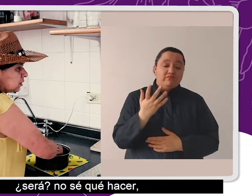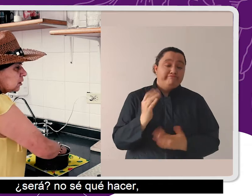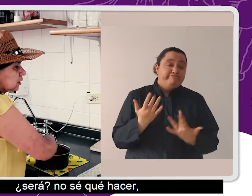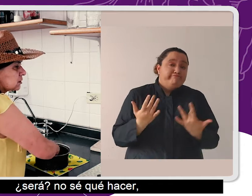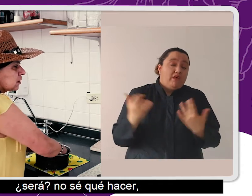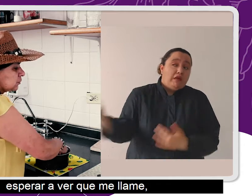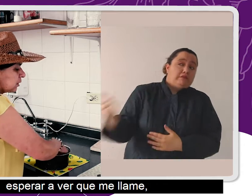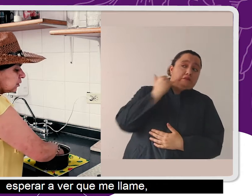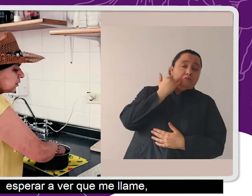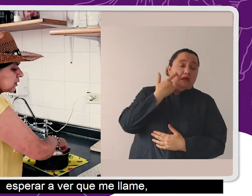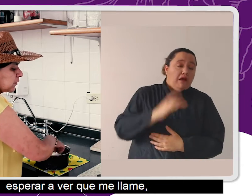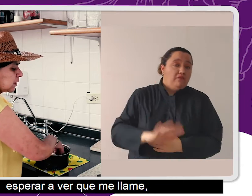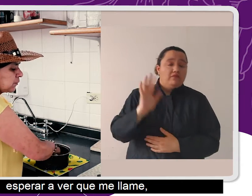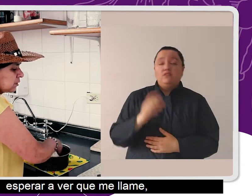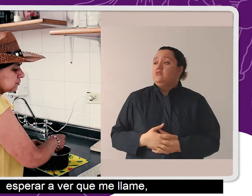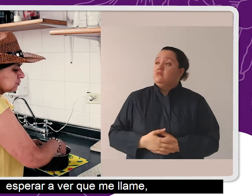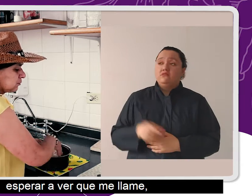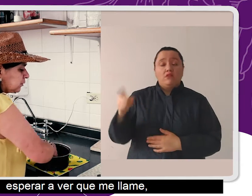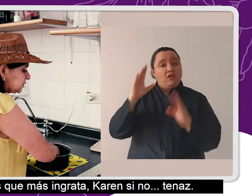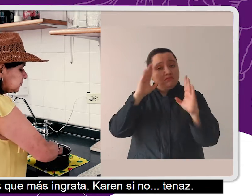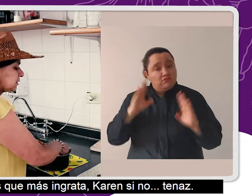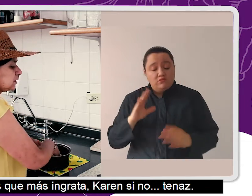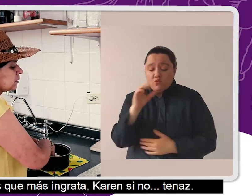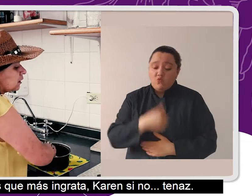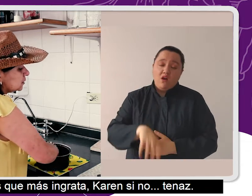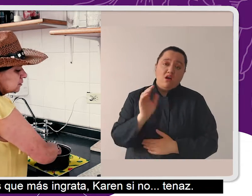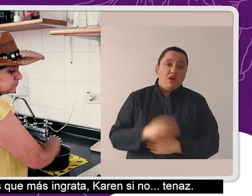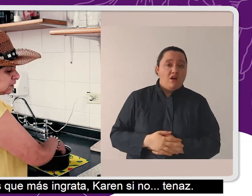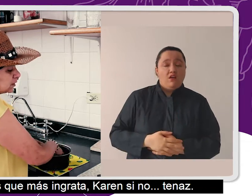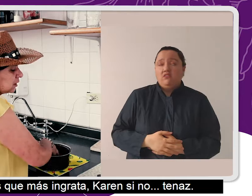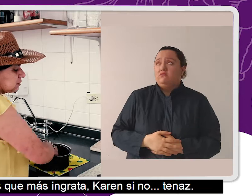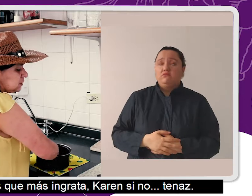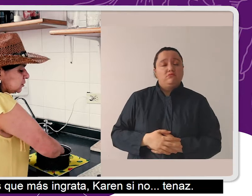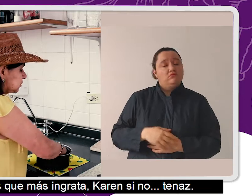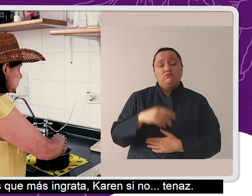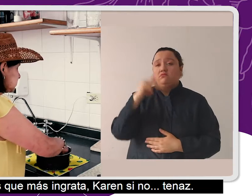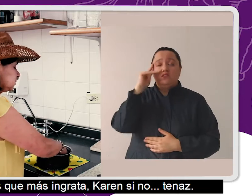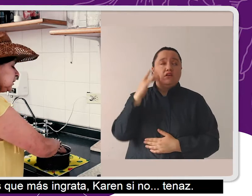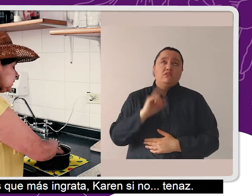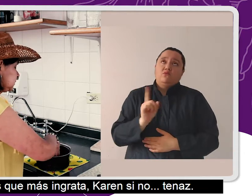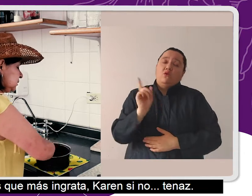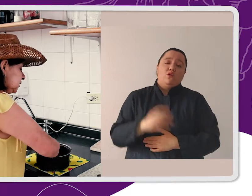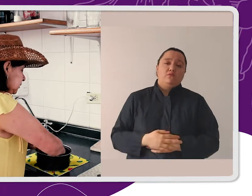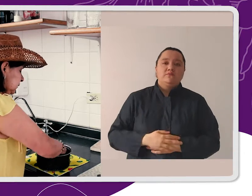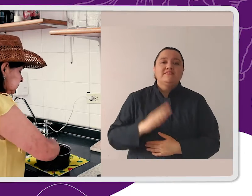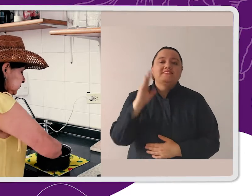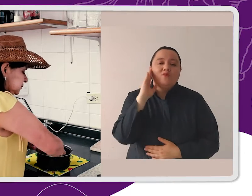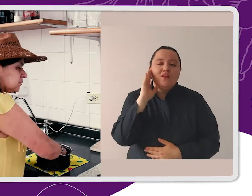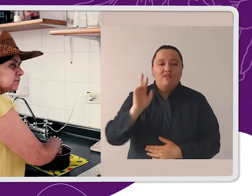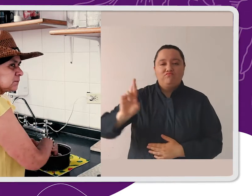No sé qué hacer, esperar a ver que me llame, pero es que es más ingrata. Karen sí, no, no, tenaz.